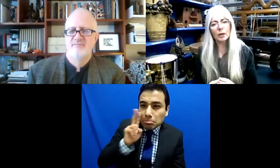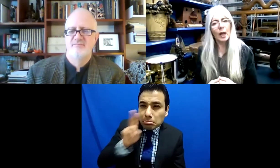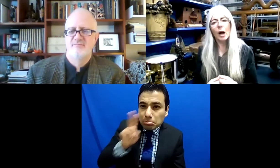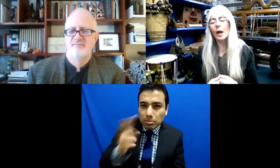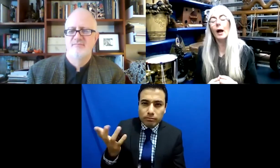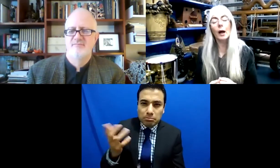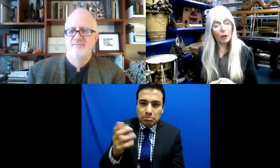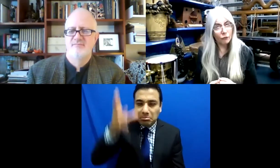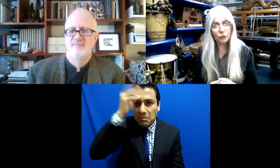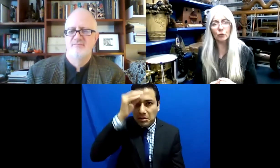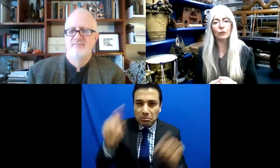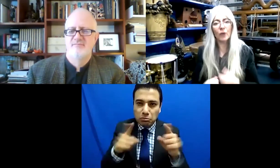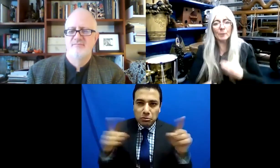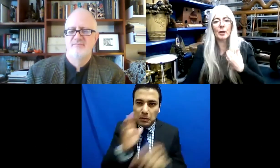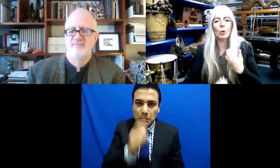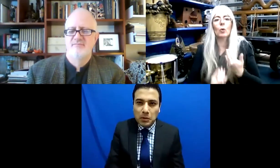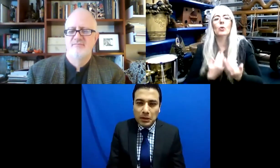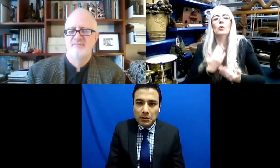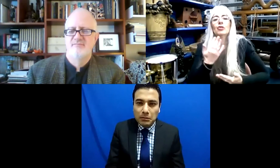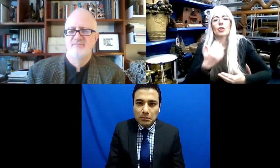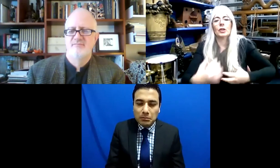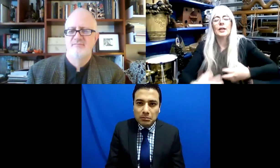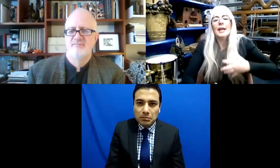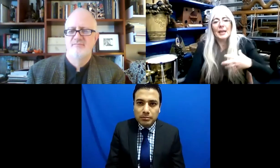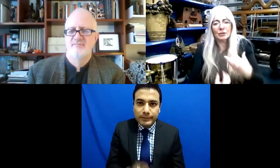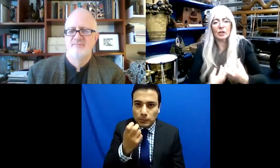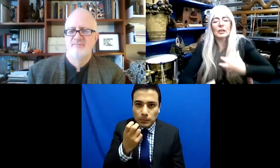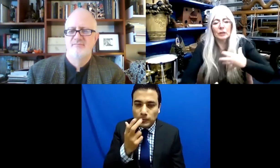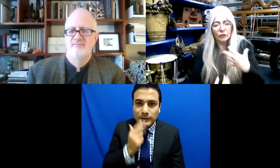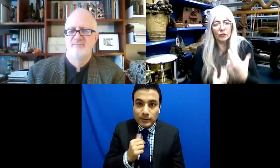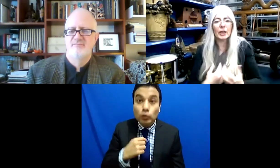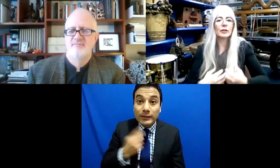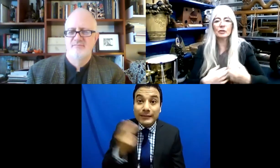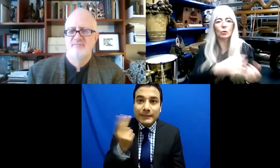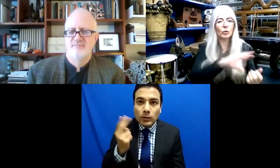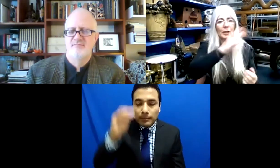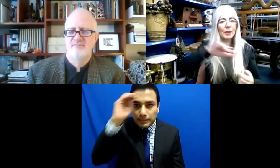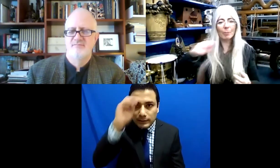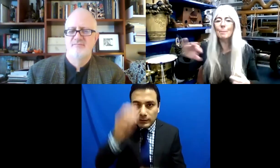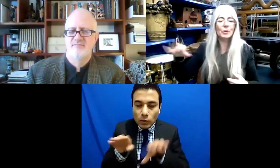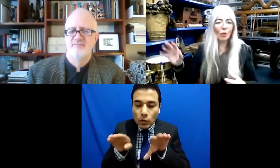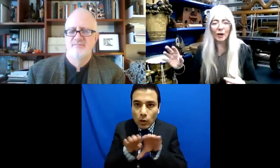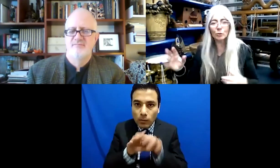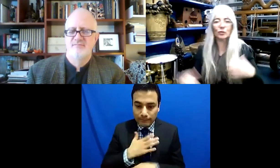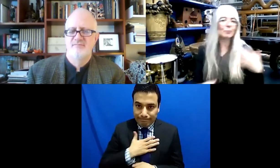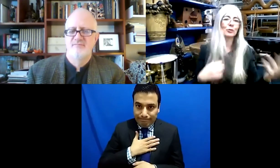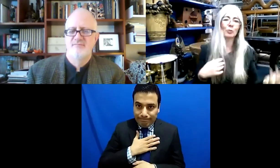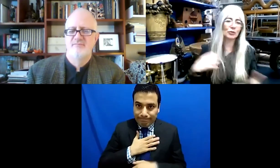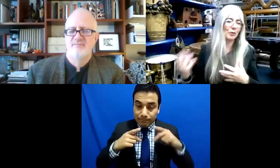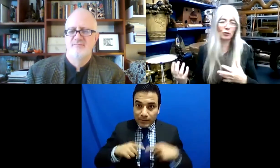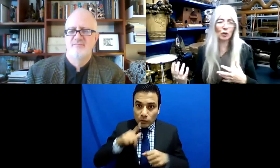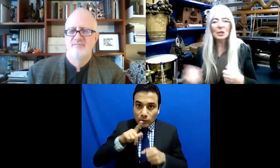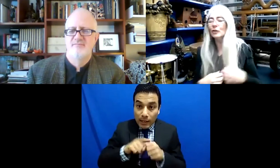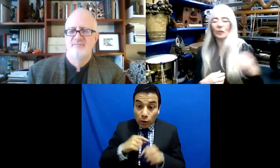interiorizar eso? No, eso no me funciona. Tengo que encontrar mi propio viaje, escuchar